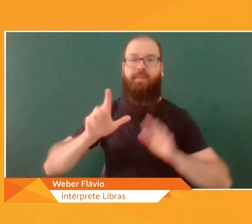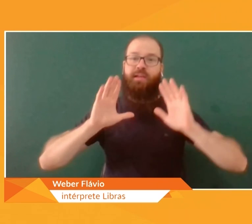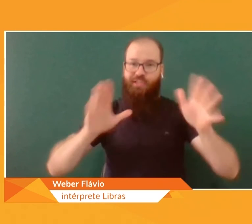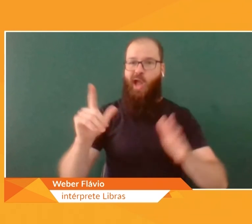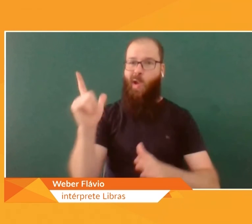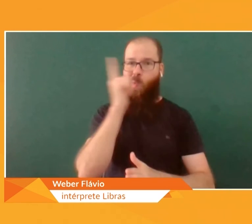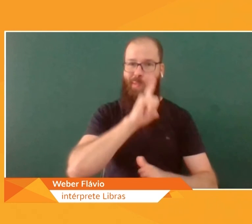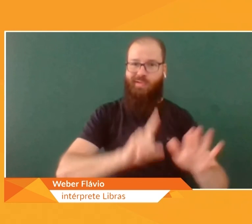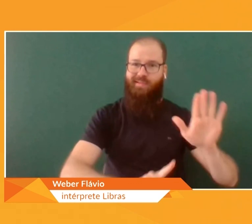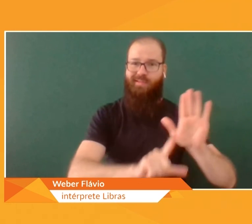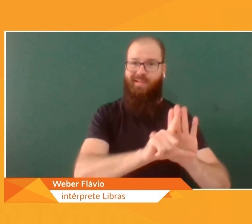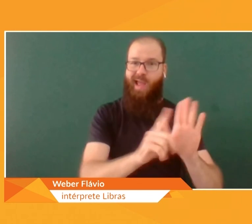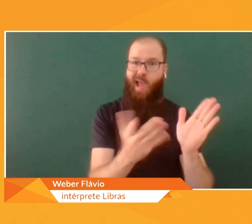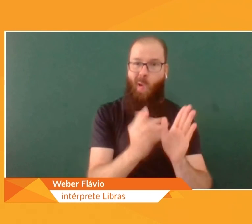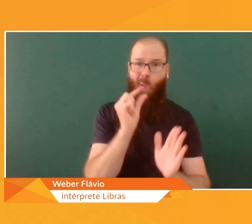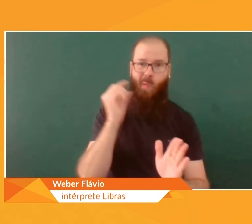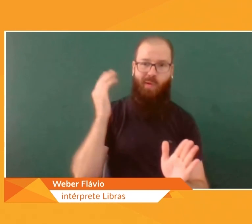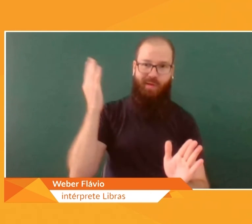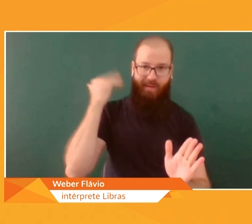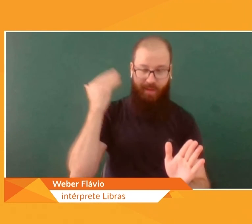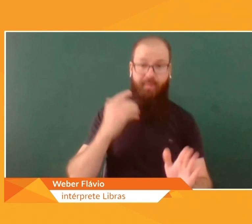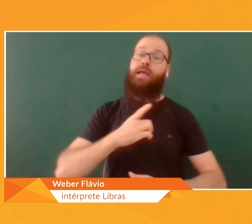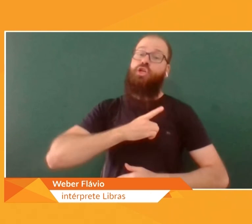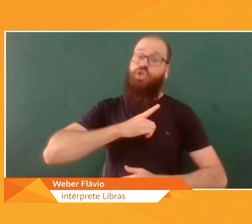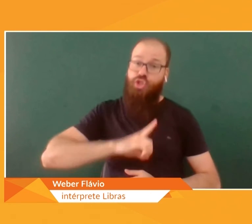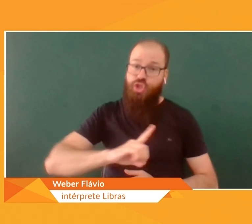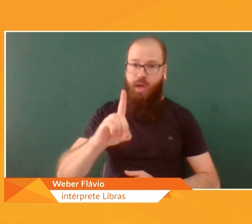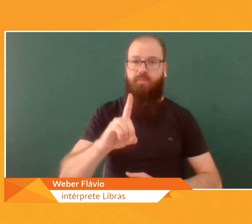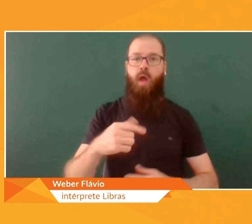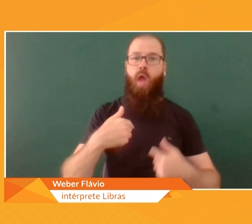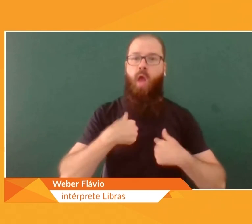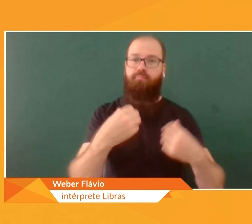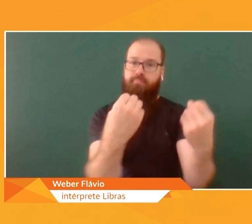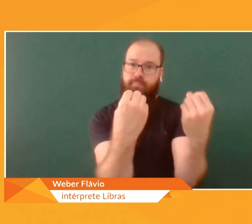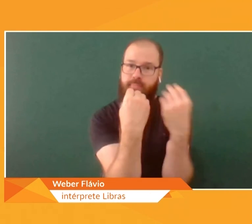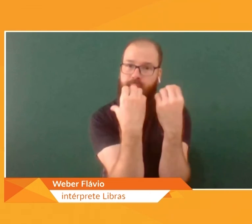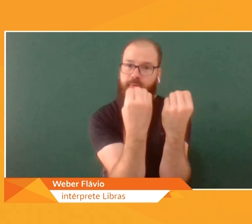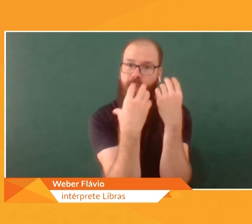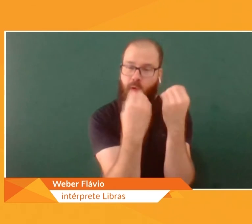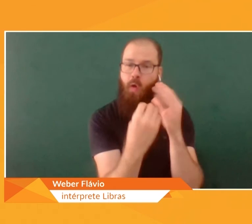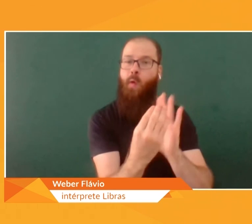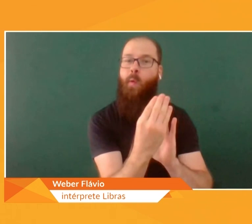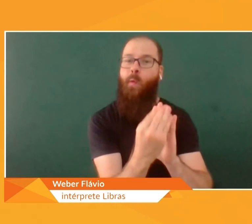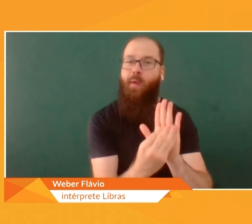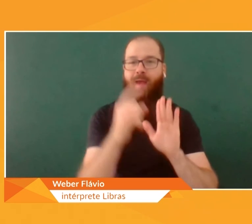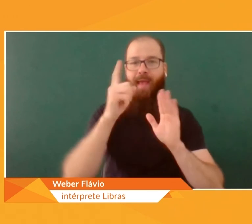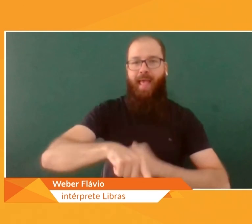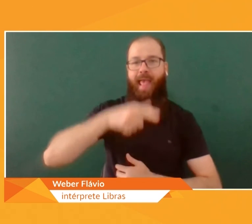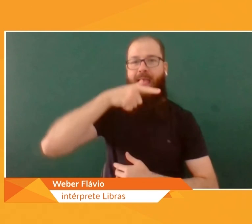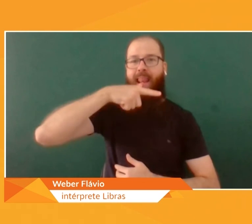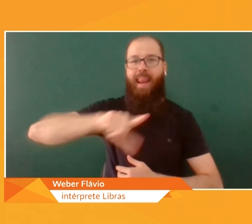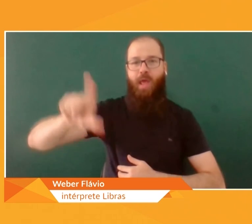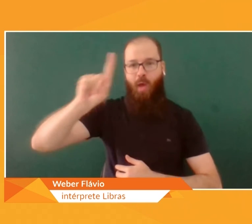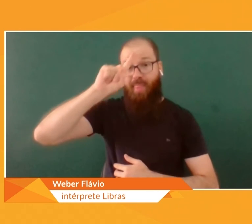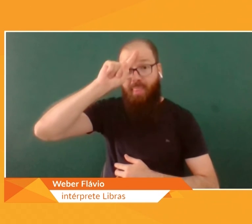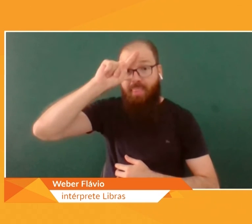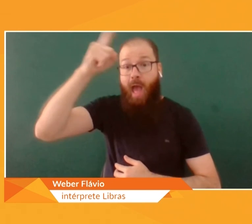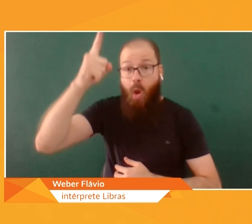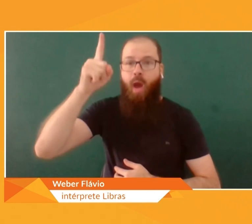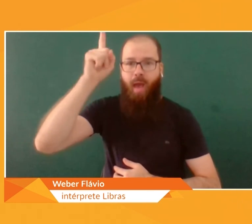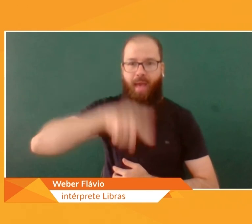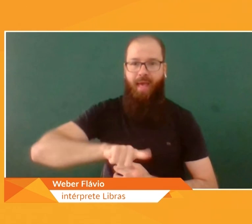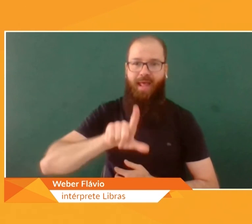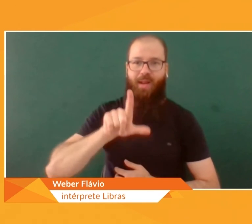o direito de receber educação de qualquer conteúdo escolar na sua língua natural, que é a língua de sinais. Perfeito.